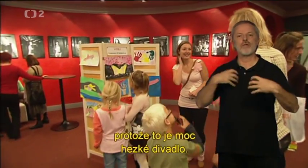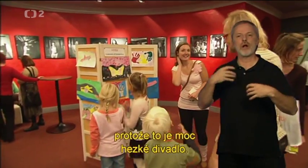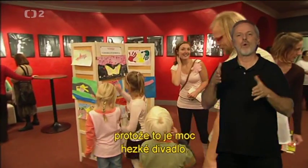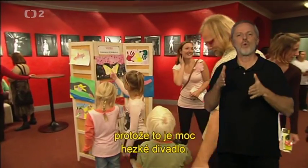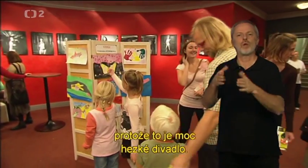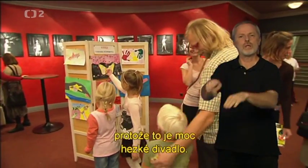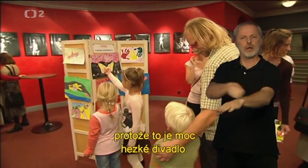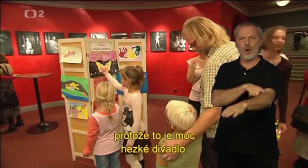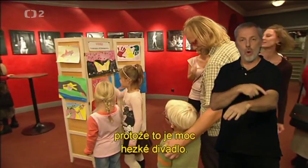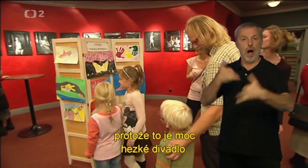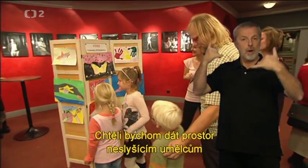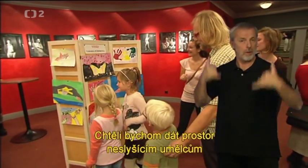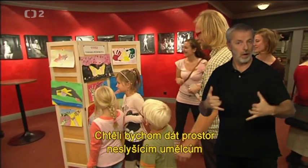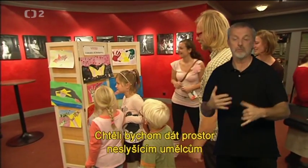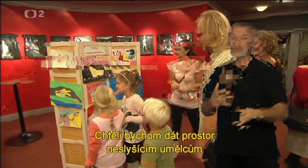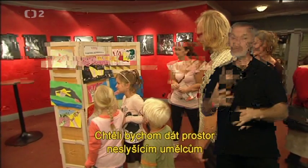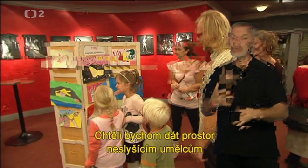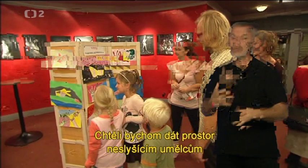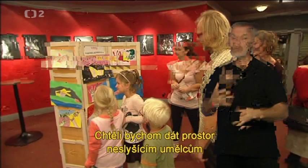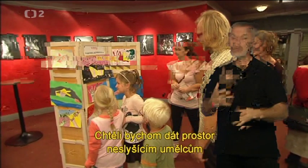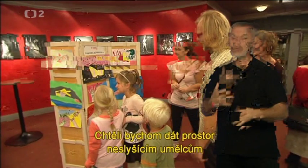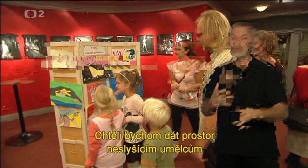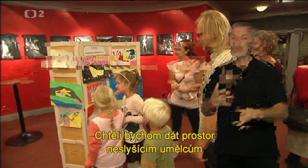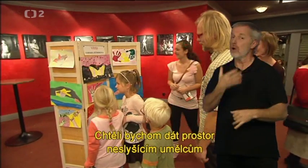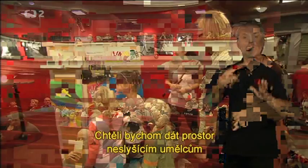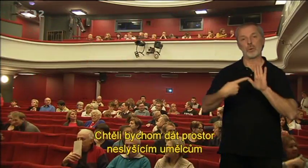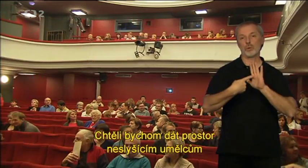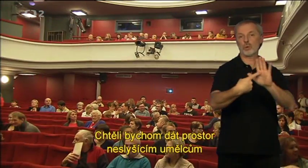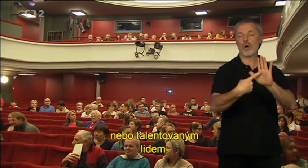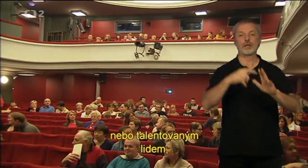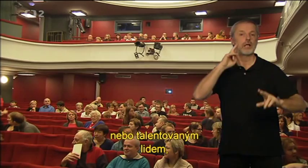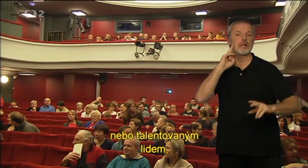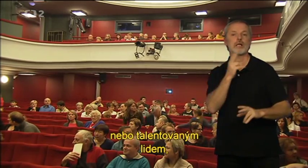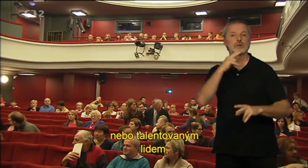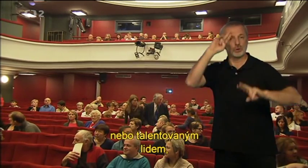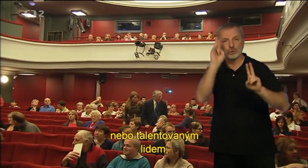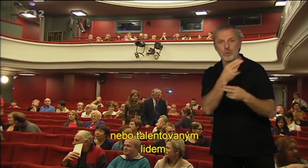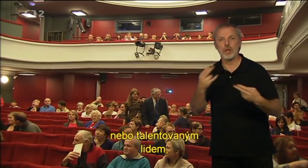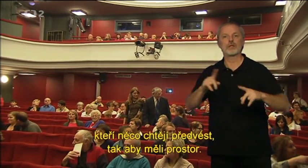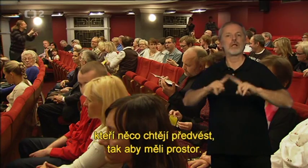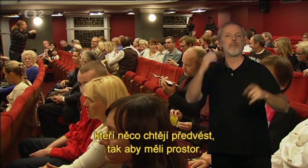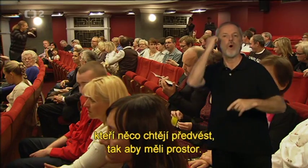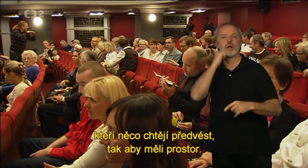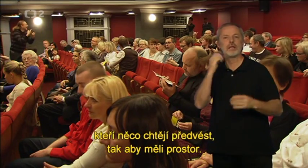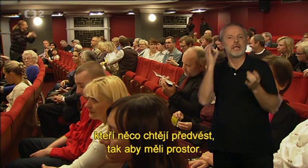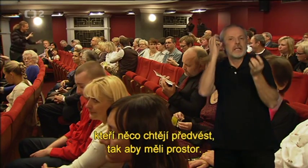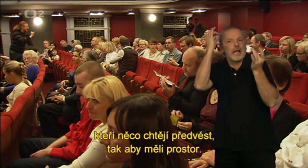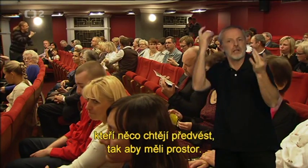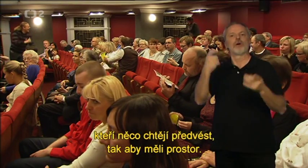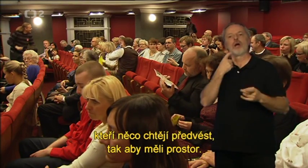divadlo a chtěli bychom dát umělcům nebo talentovaným lidem, kteří něco chtějí předvést,